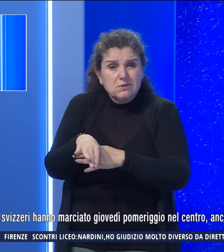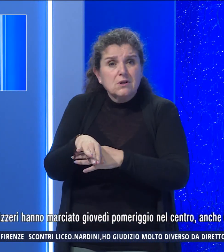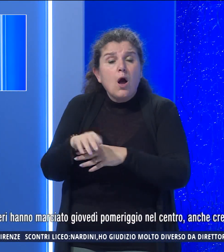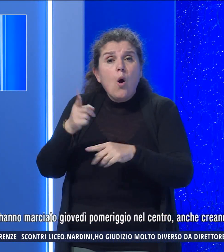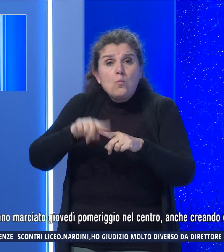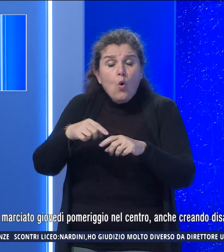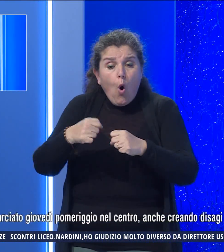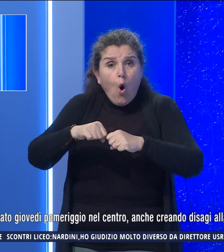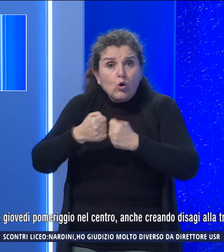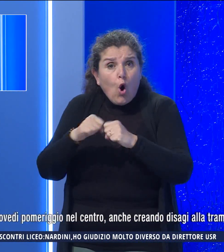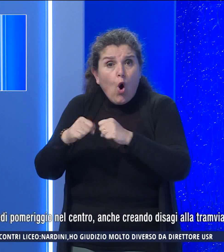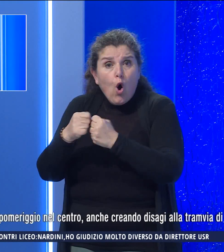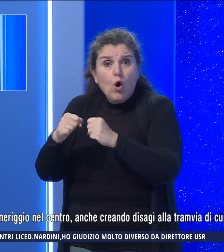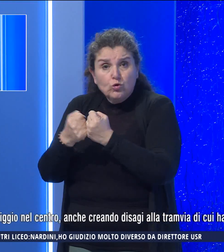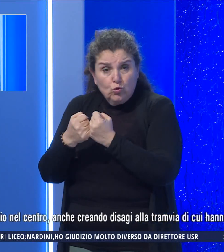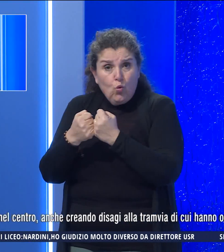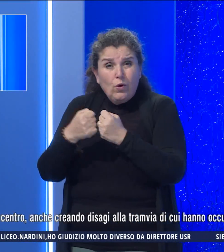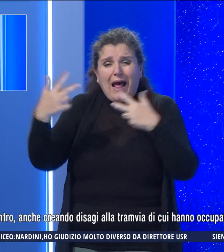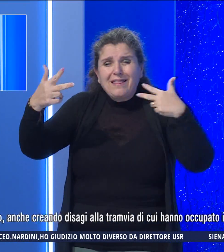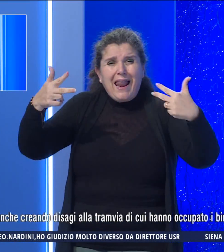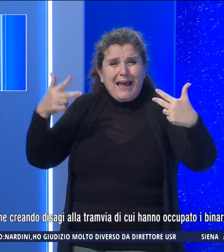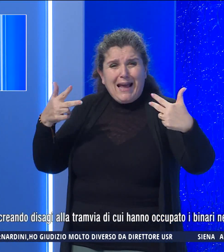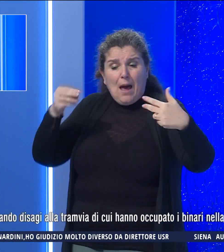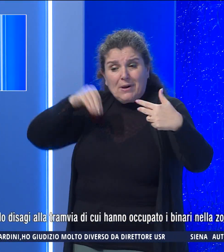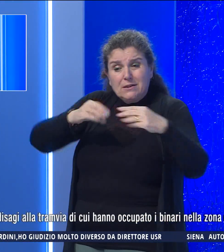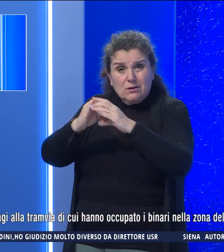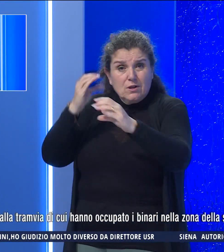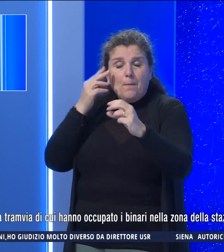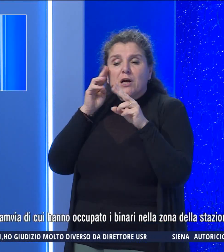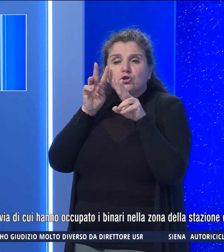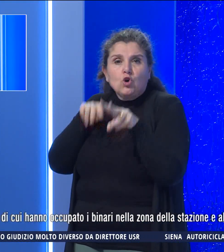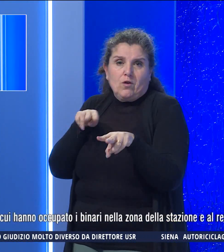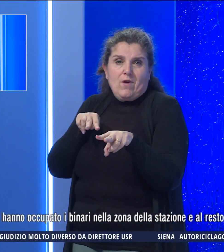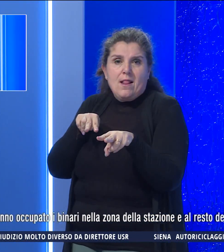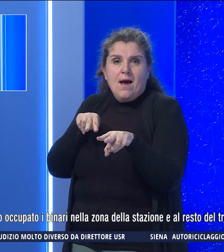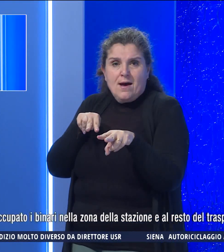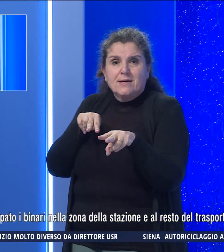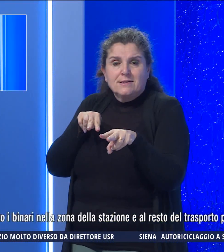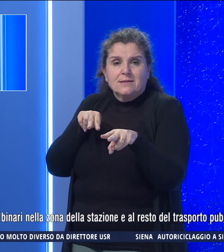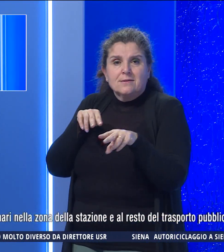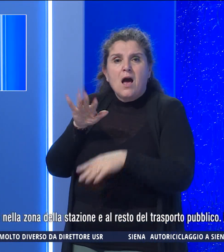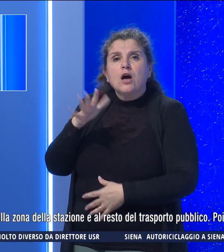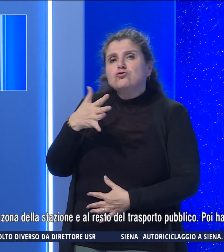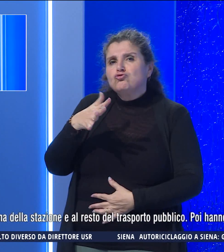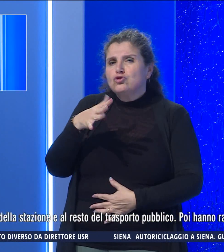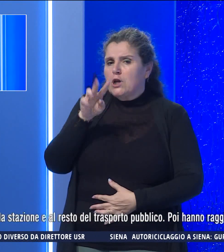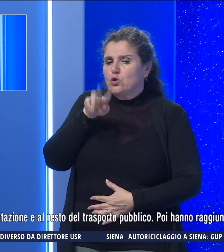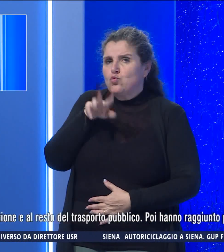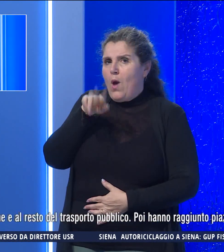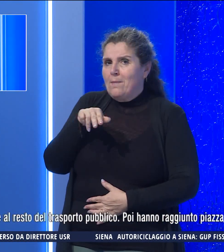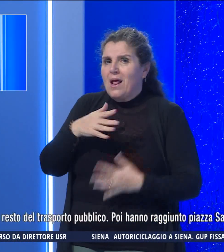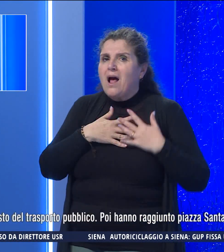rottura sistematica delle telecamere di bordo per la videosorveglianza. I circa 2.000 tifosi